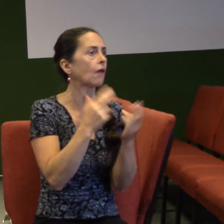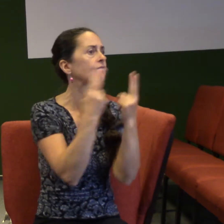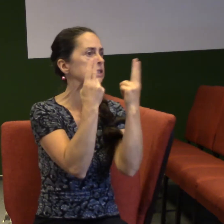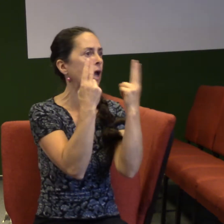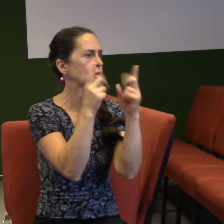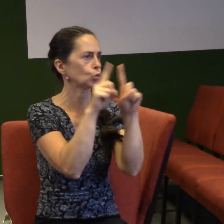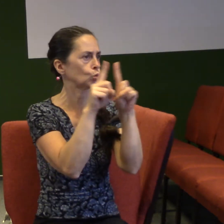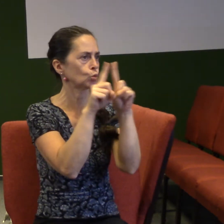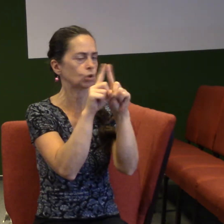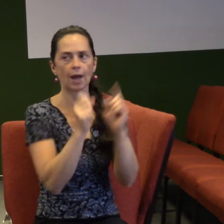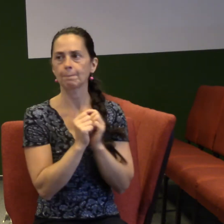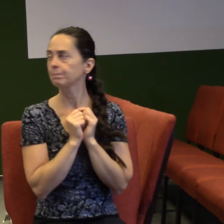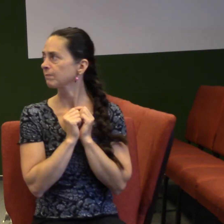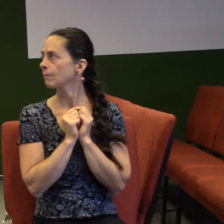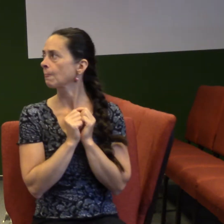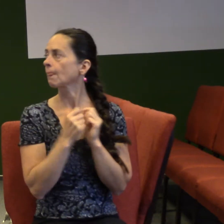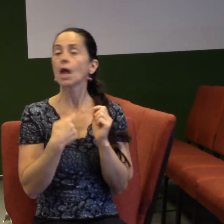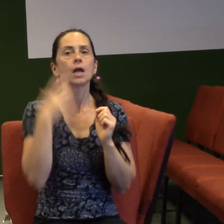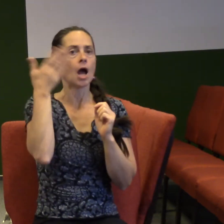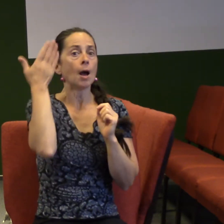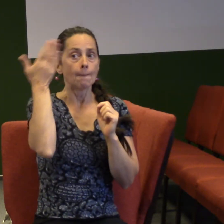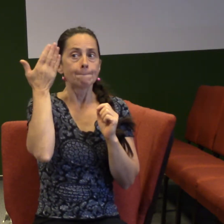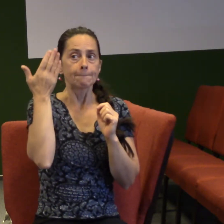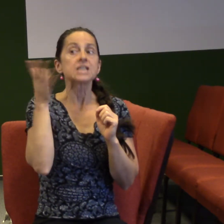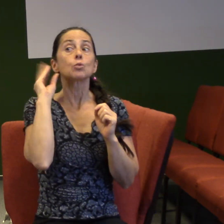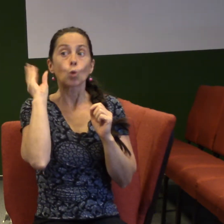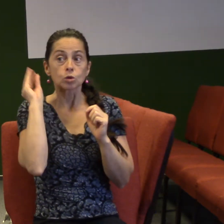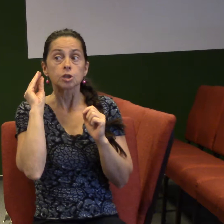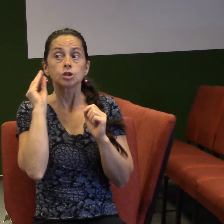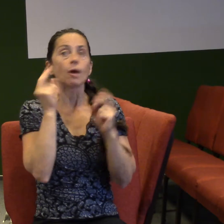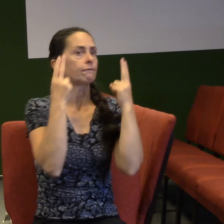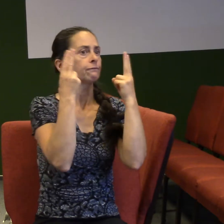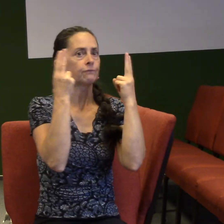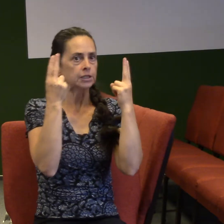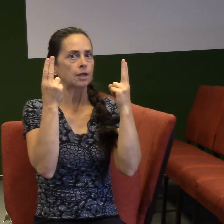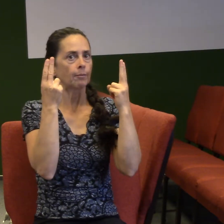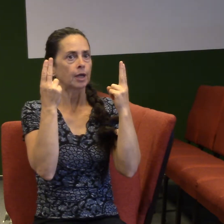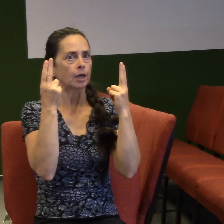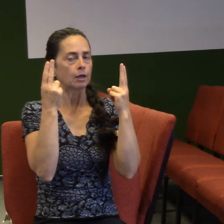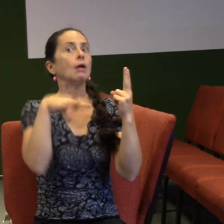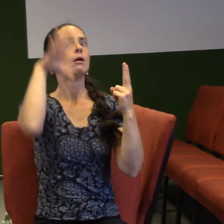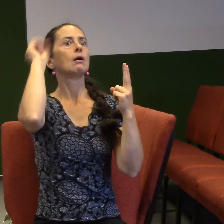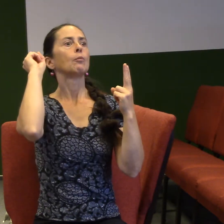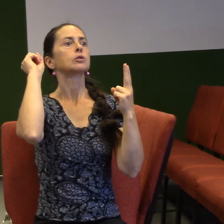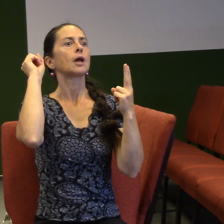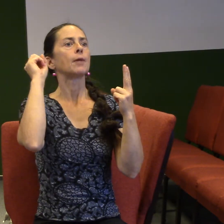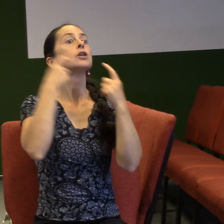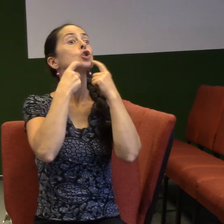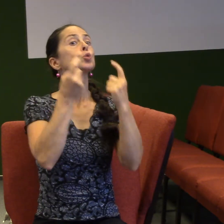A já si myslím, že když to uslušíme, co to všechno znamená, tak zjistíme, že ten duch svatý je